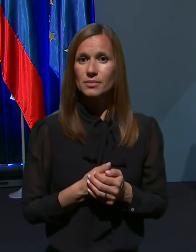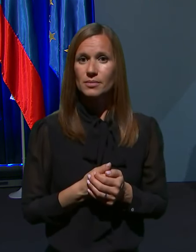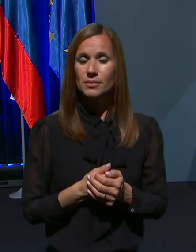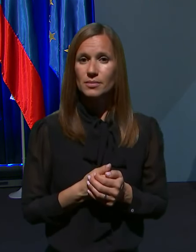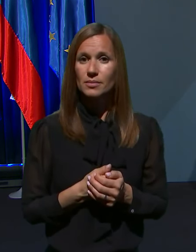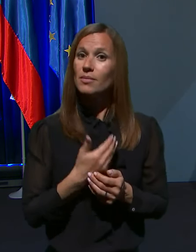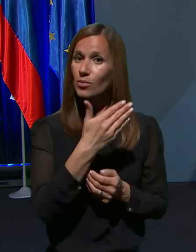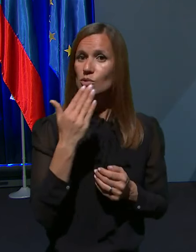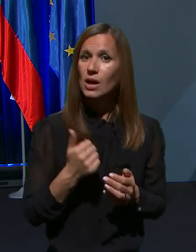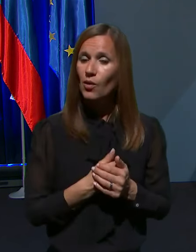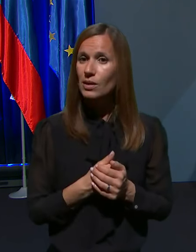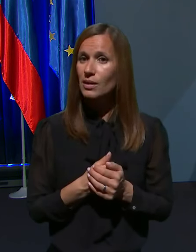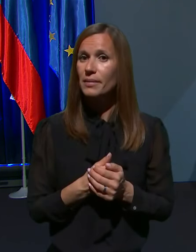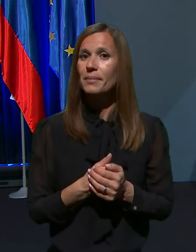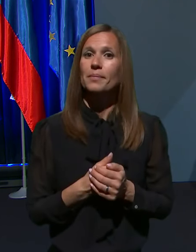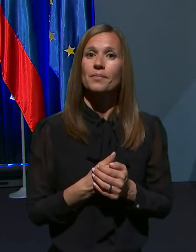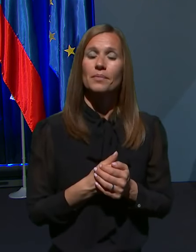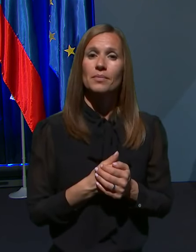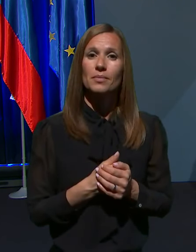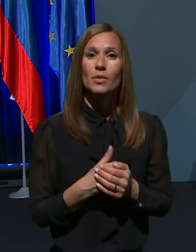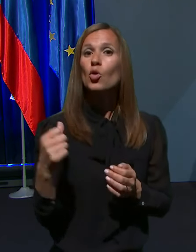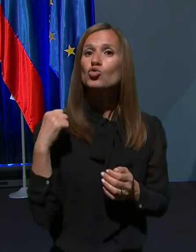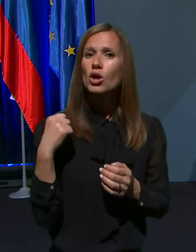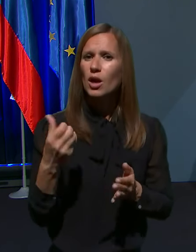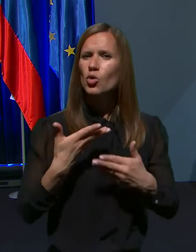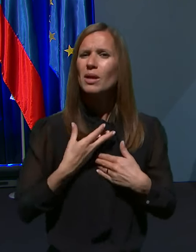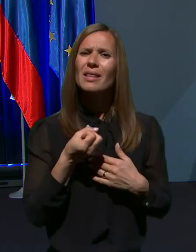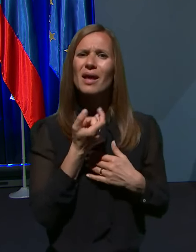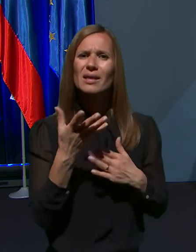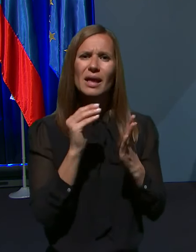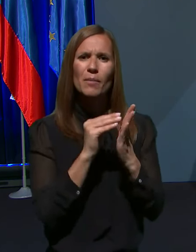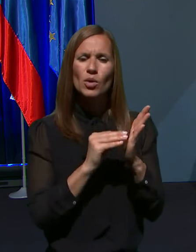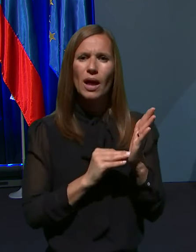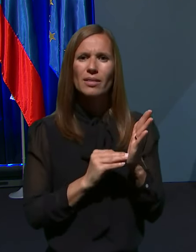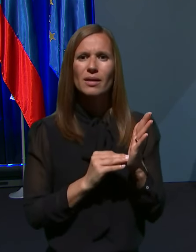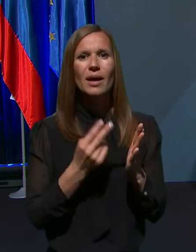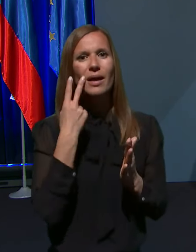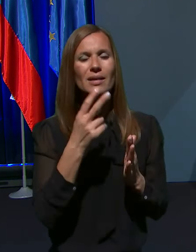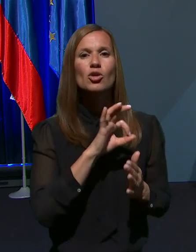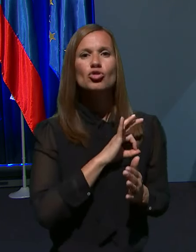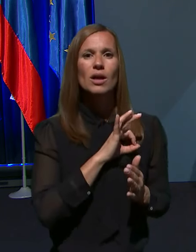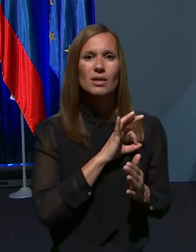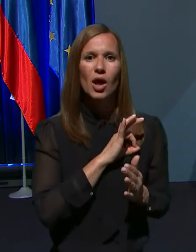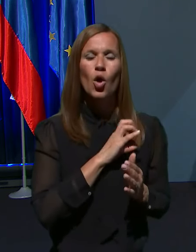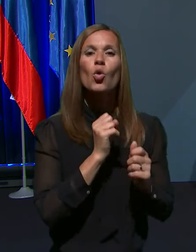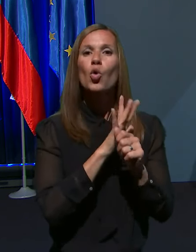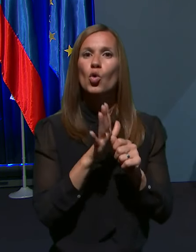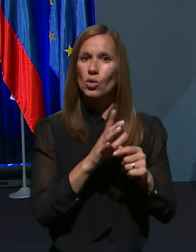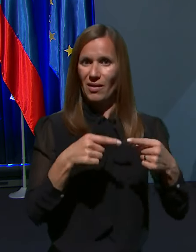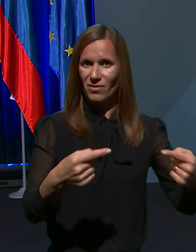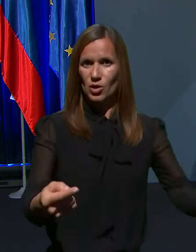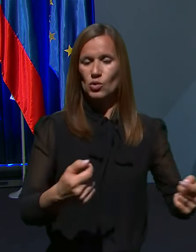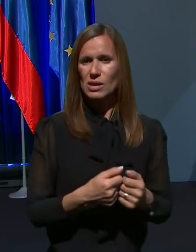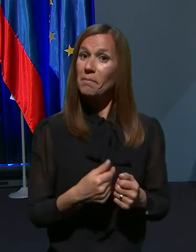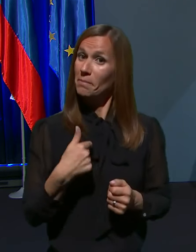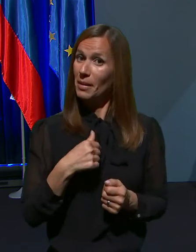Pozdravljeni. Včeraj smo prejeli nekatere podatke glede žrtev koronavirusa. Mene pa